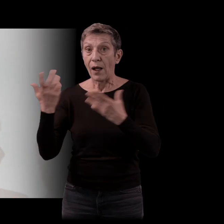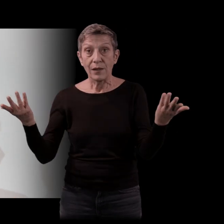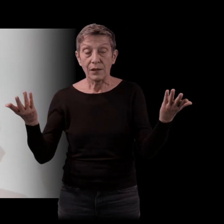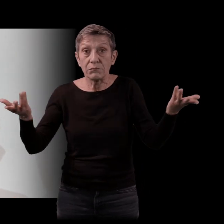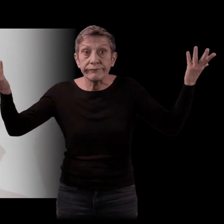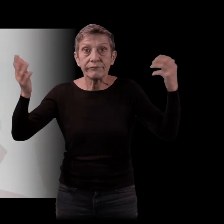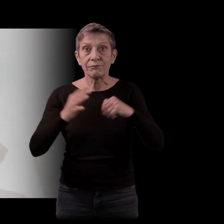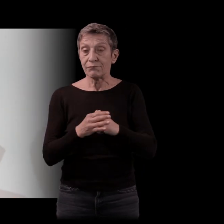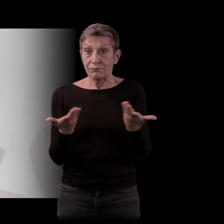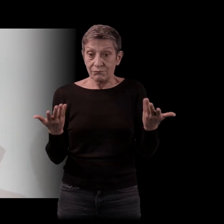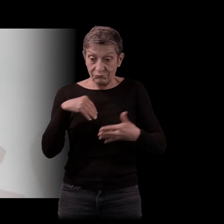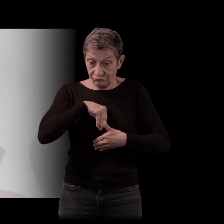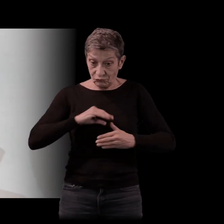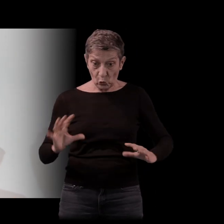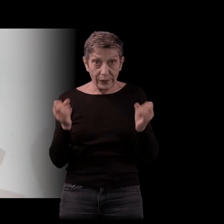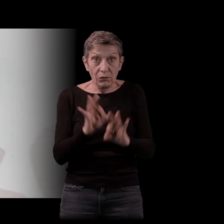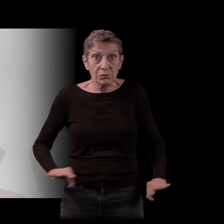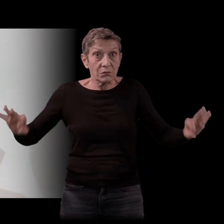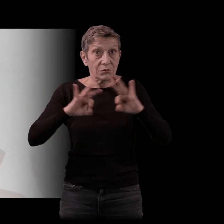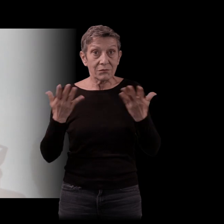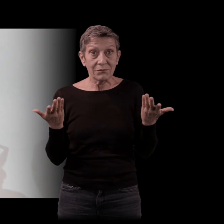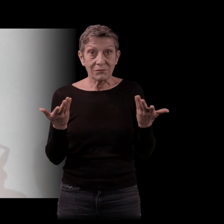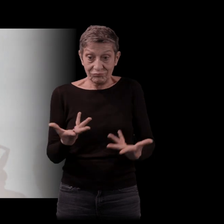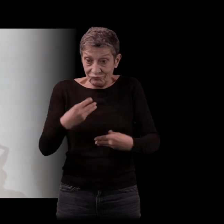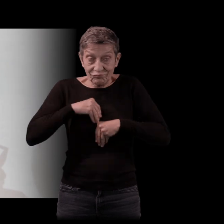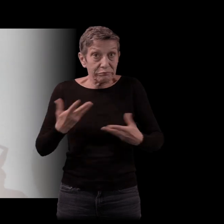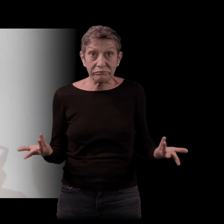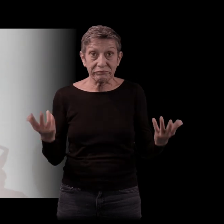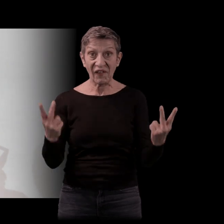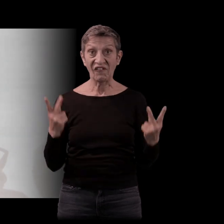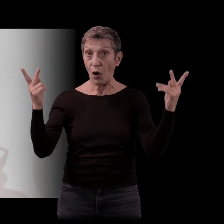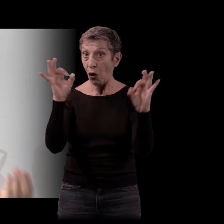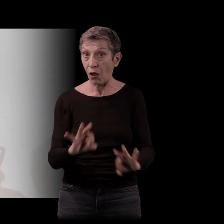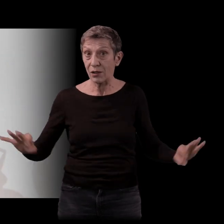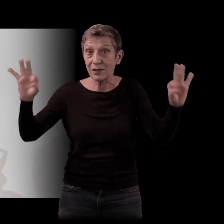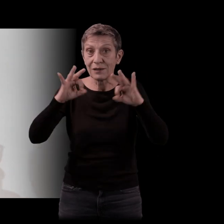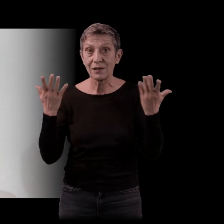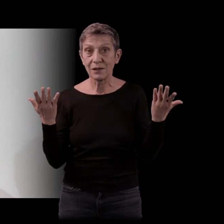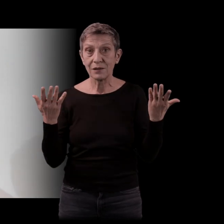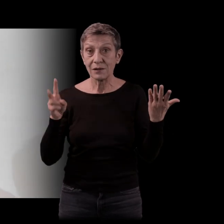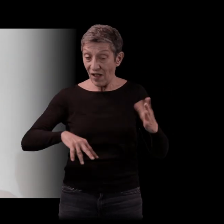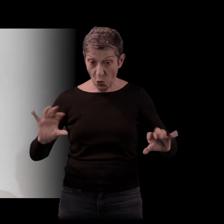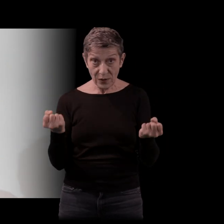pouvais pas valoriser ce que j'avais acquis. Ça n'avait pas vraiment de valeur. Je n'avais pas de compétence. Je n'avais pas de métier.